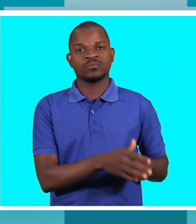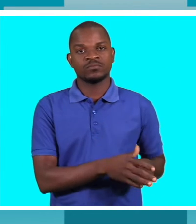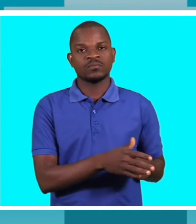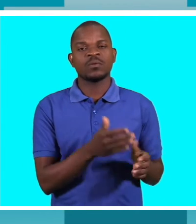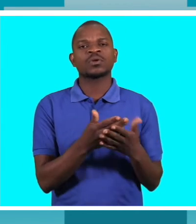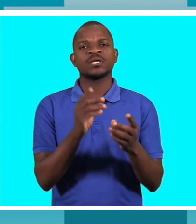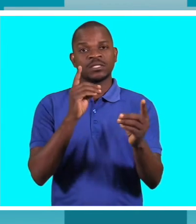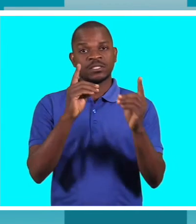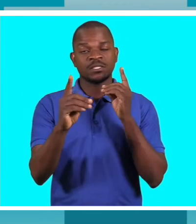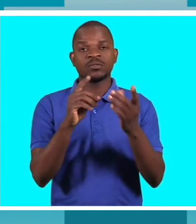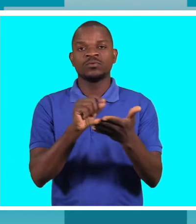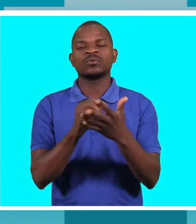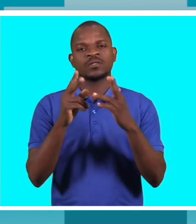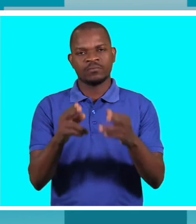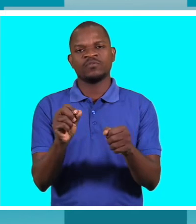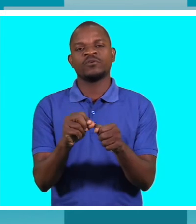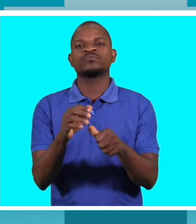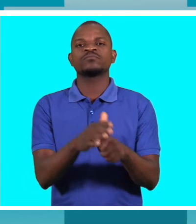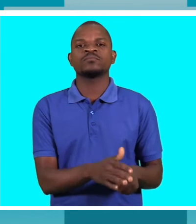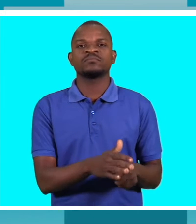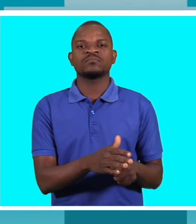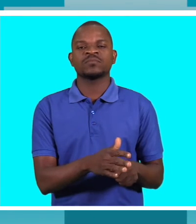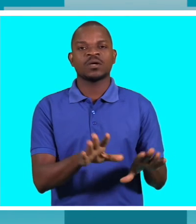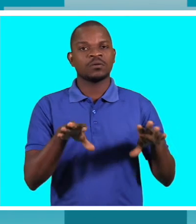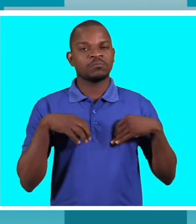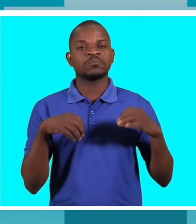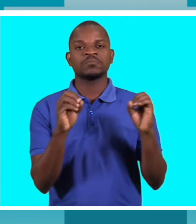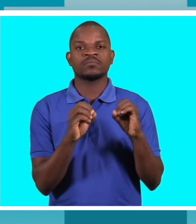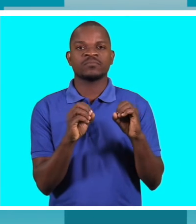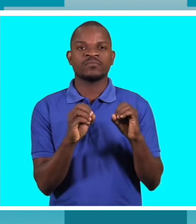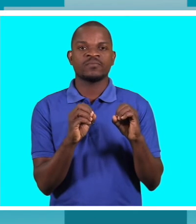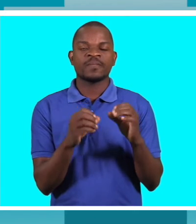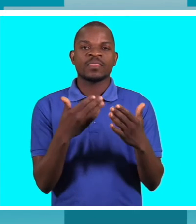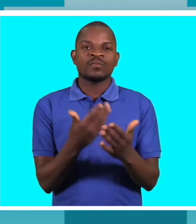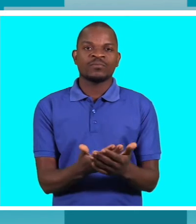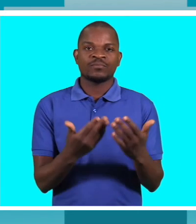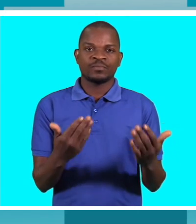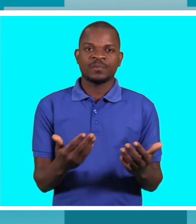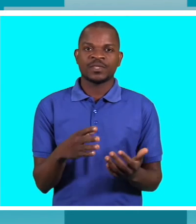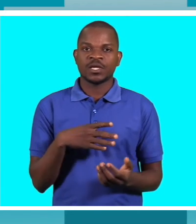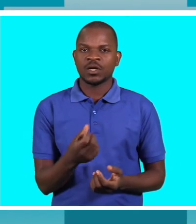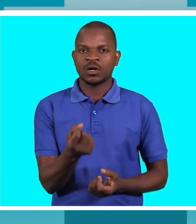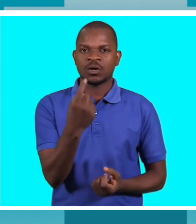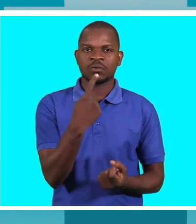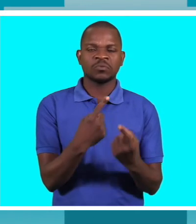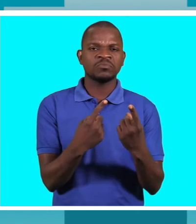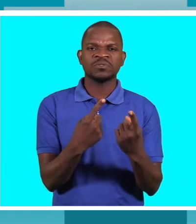escolas de receber esse tipo de criança. Muitas das vezes algumas não precisam de tanto,